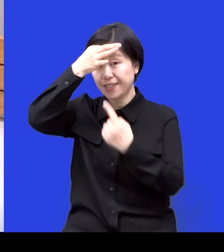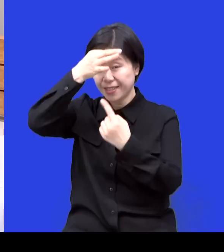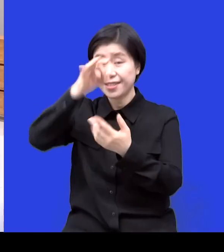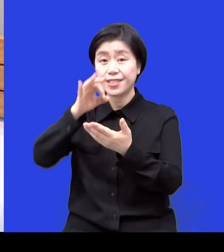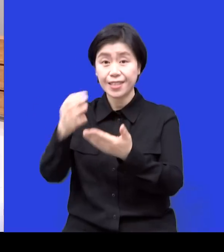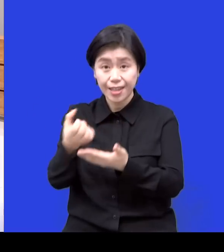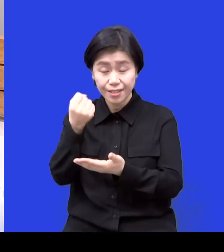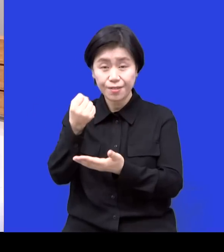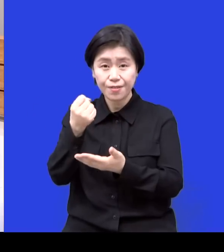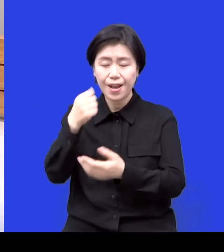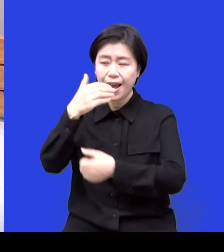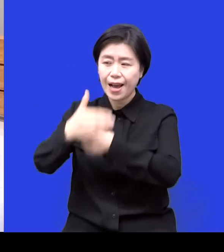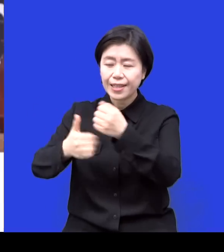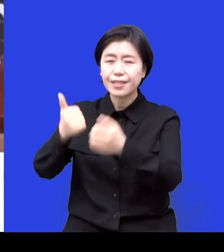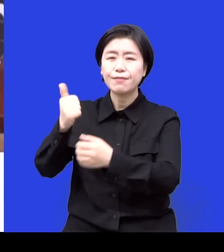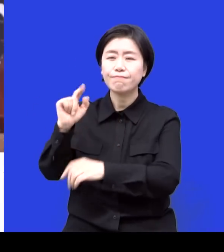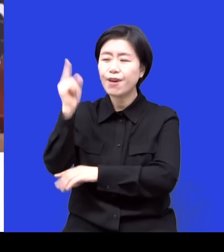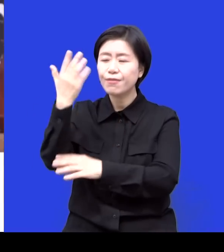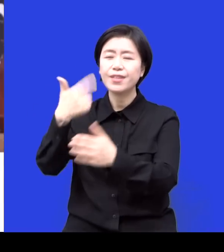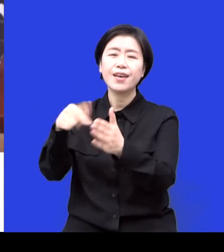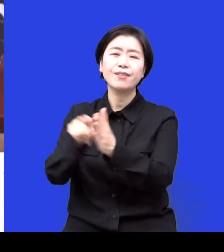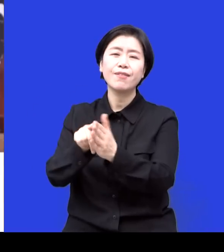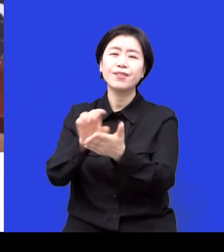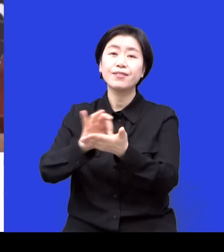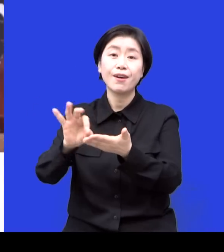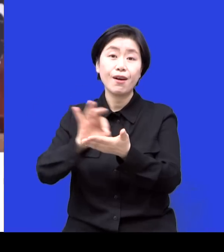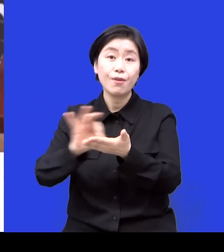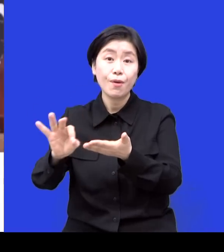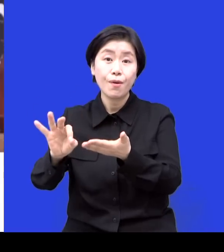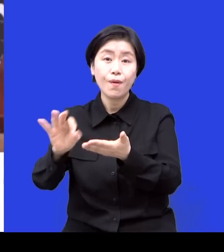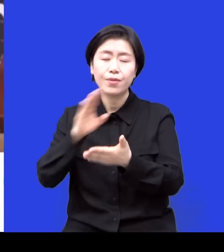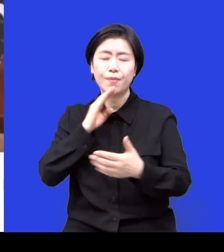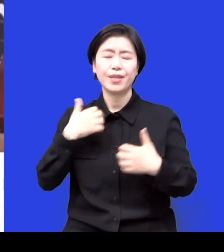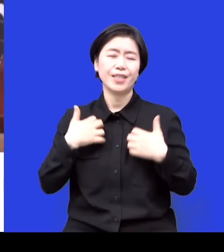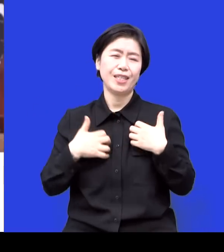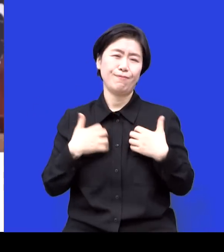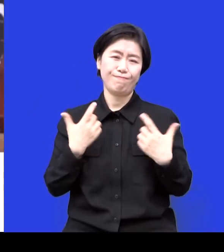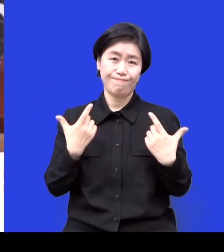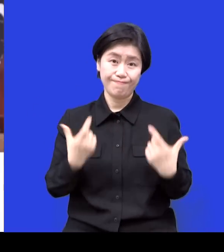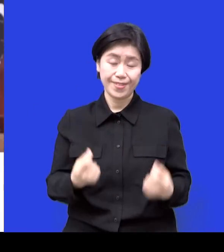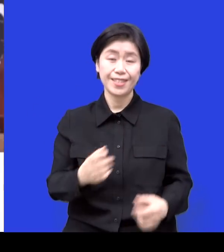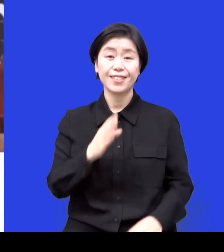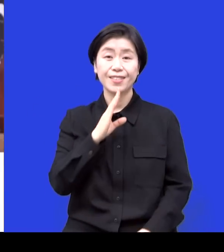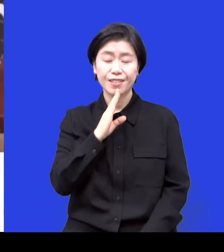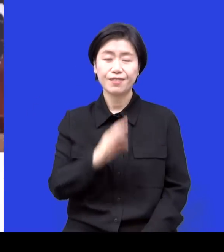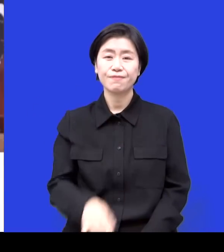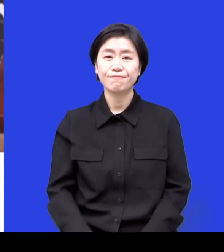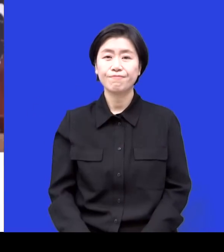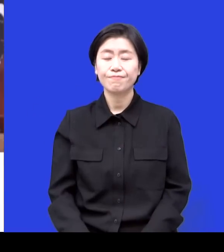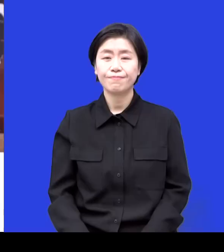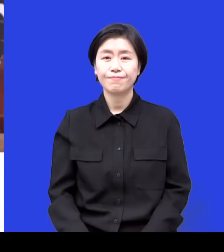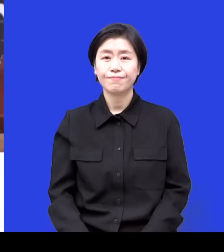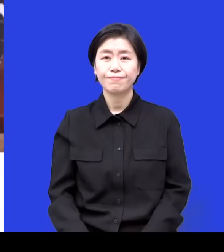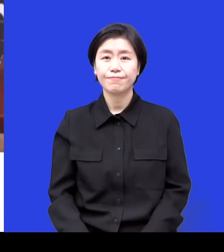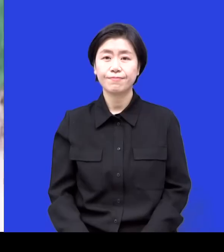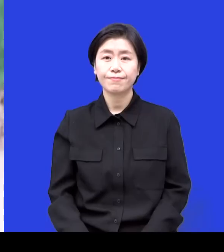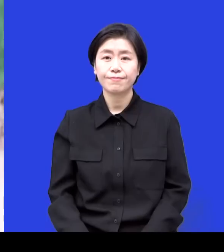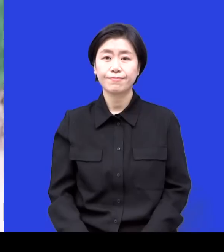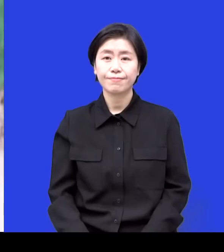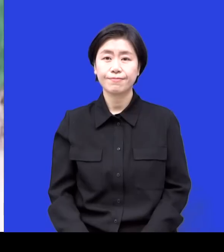일을 한다는 거는 진짜 제일 기쁜 일인 것 같다라는 생각도 들었고 아까 결혼을 하지